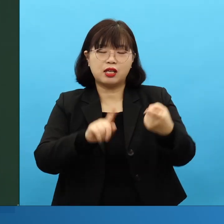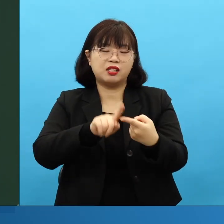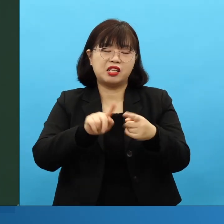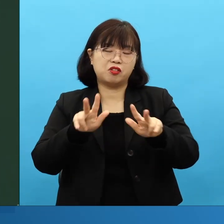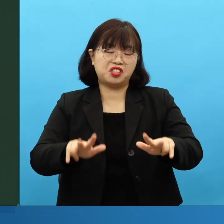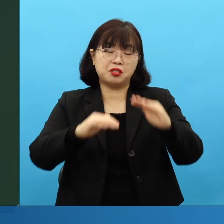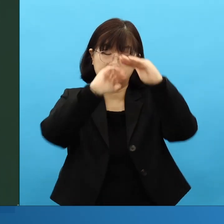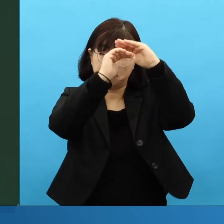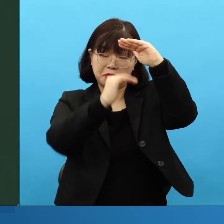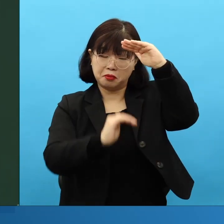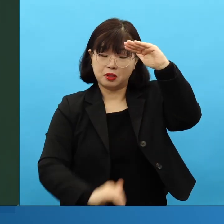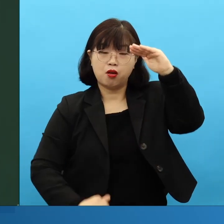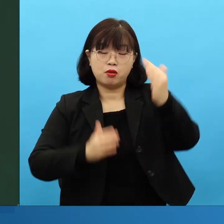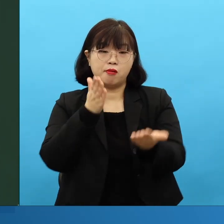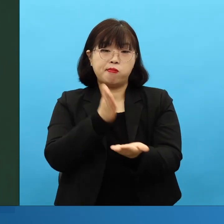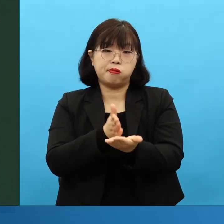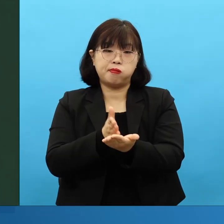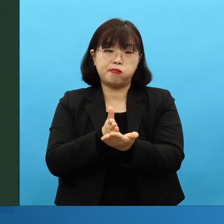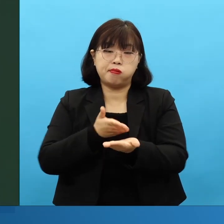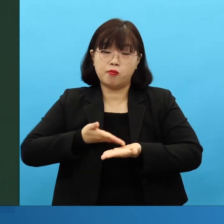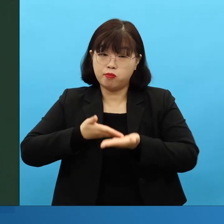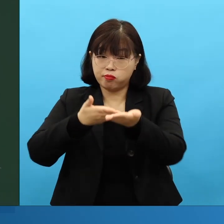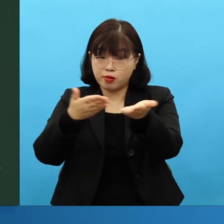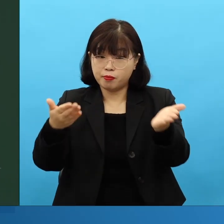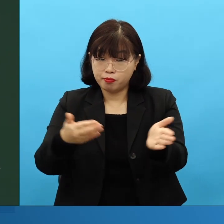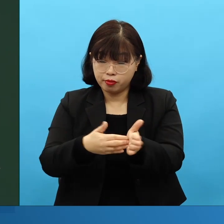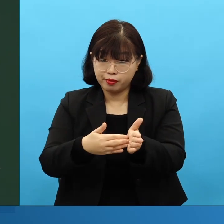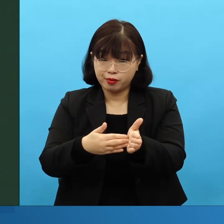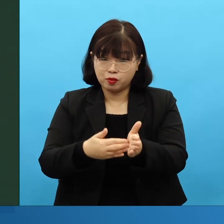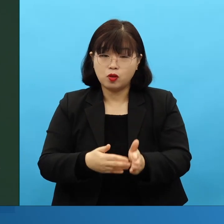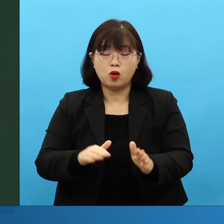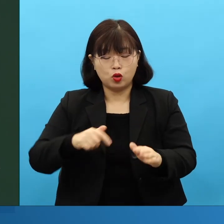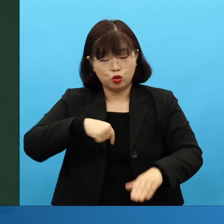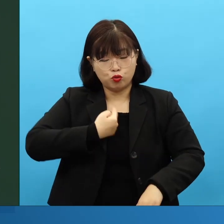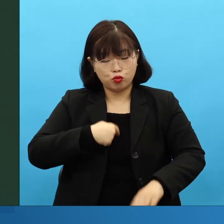그래서 여러분이 지금 확인해야 됩니다. 내가 응답받고 있는지 안 받고 있는지